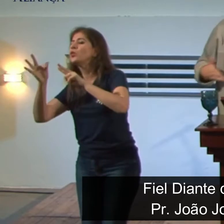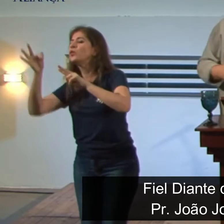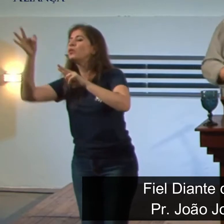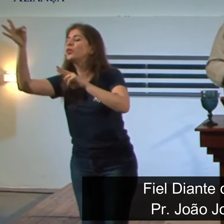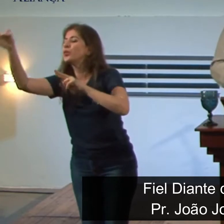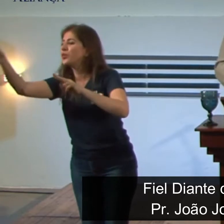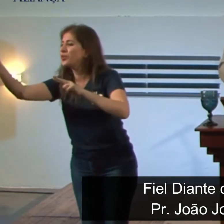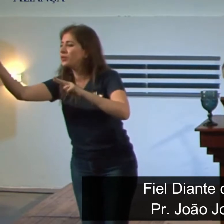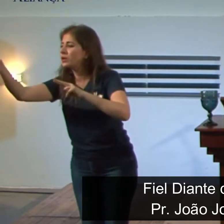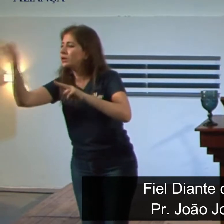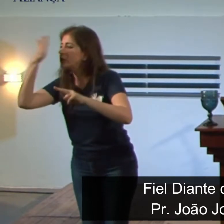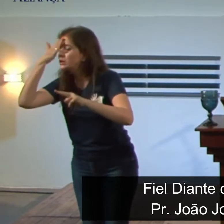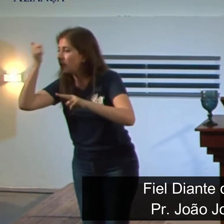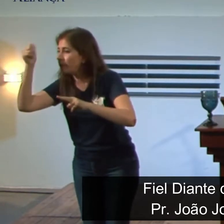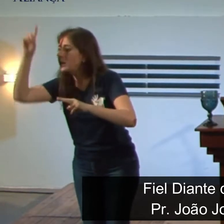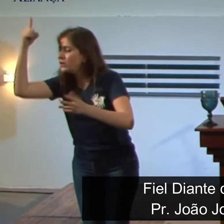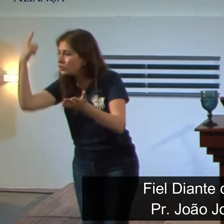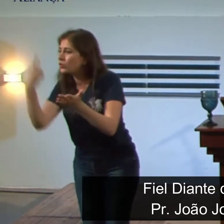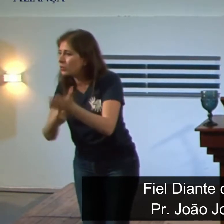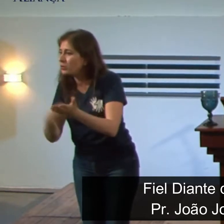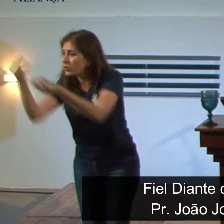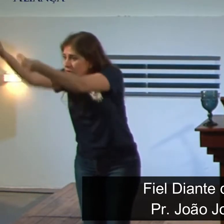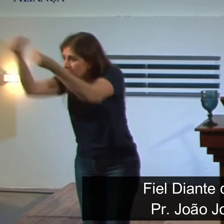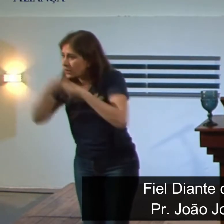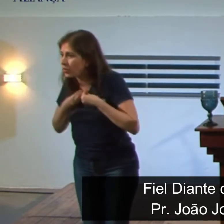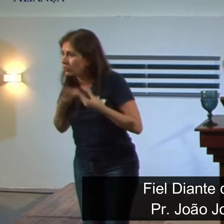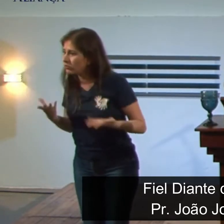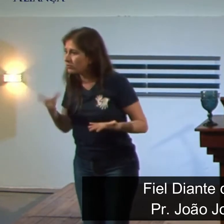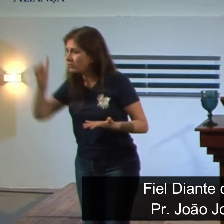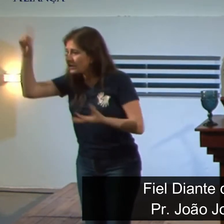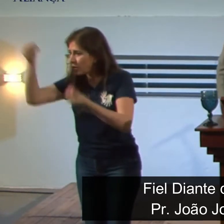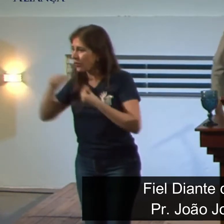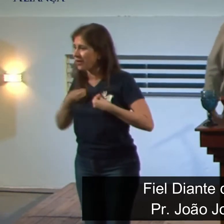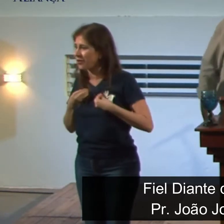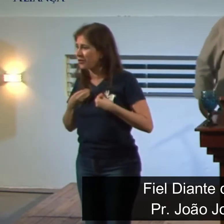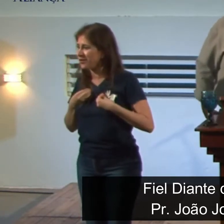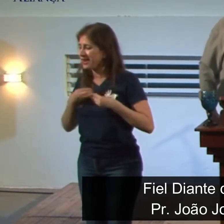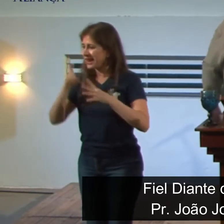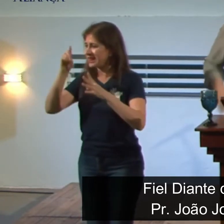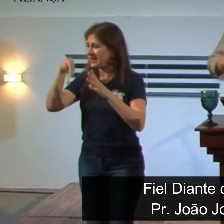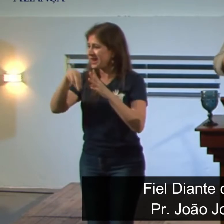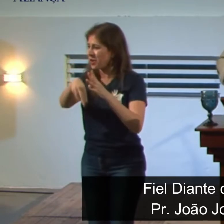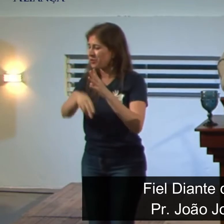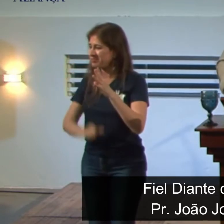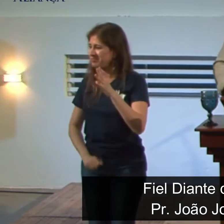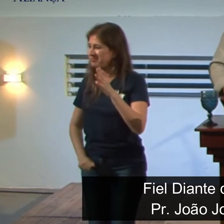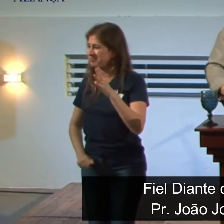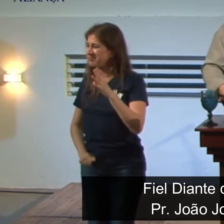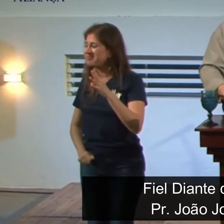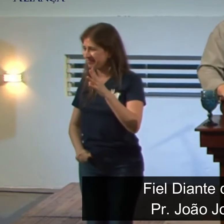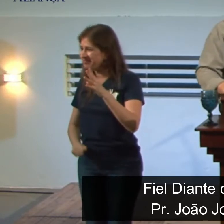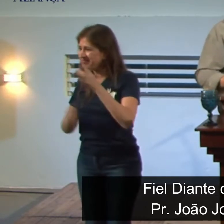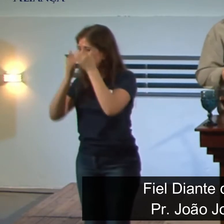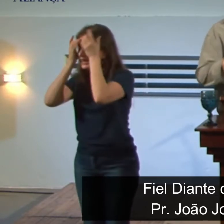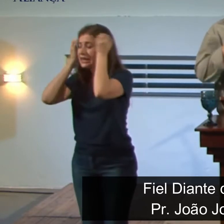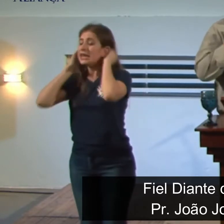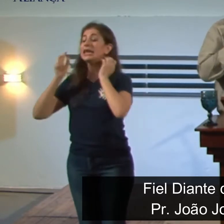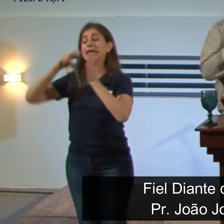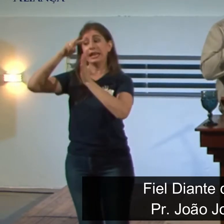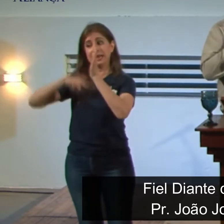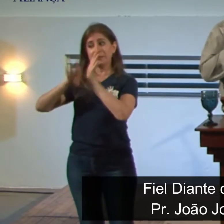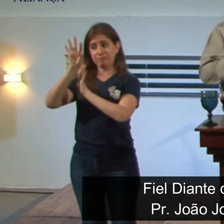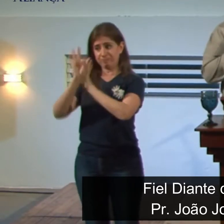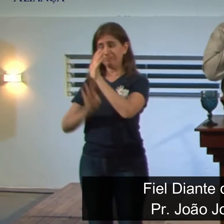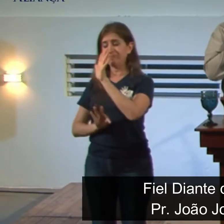mas era necessário para que Deus cumprisse o seu propósito, então Deus os capacitou. Eu quero ler aqui um texto para